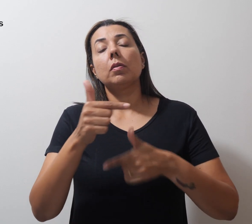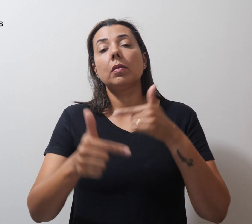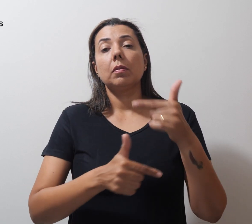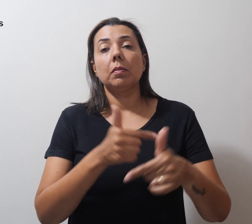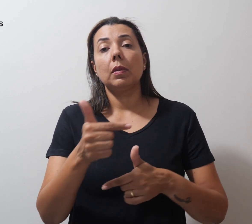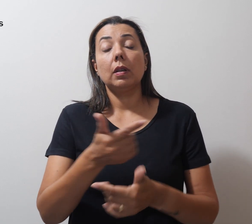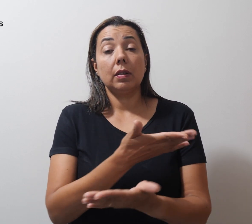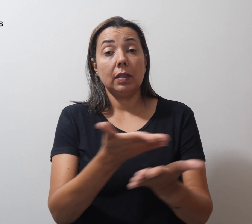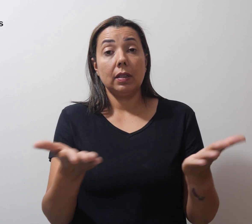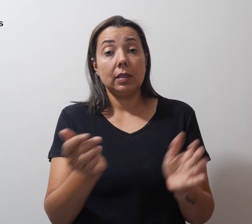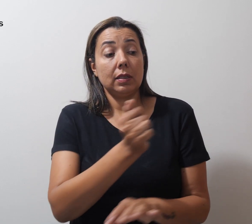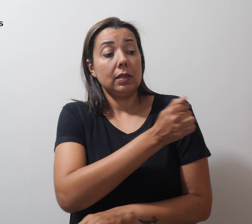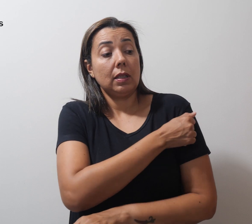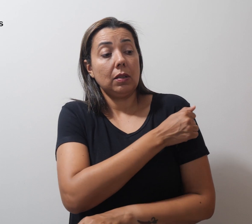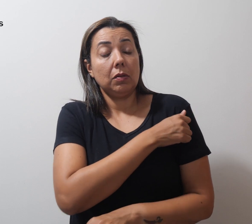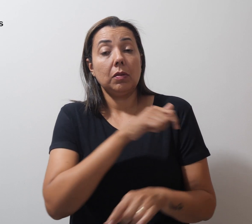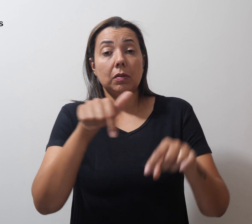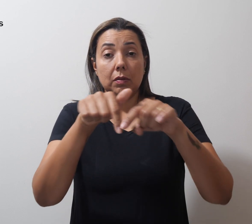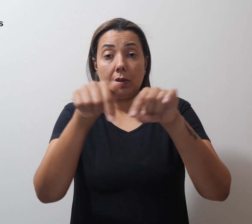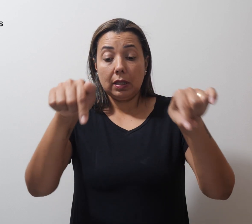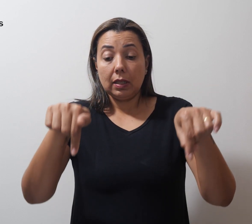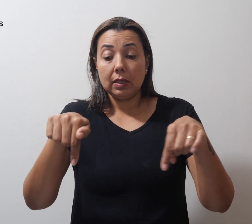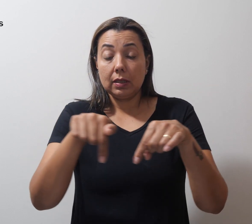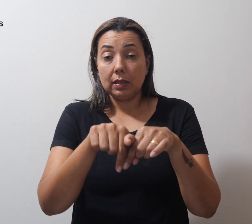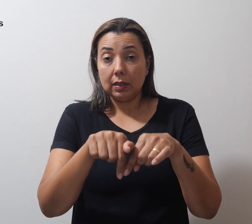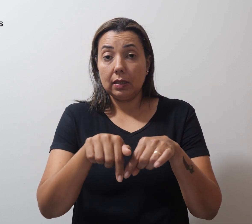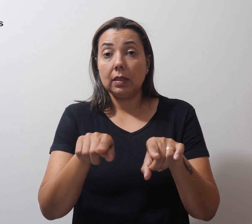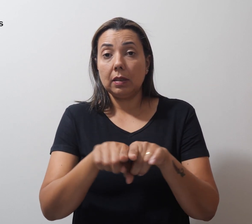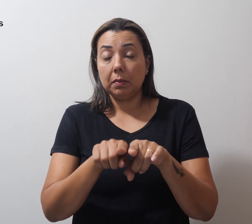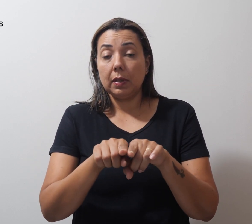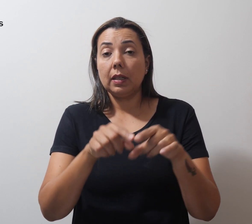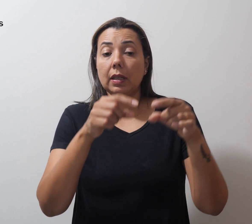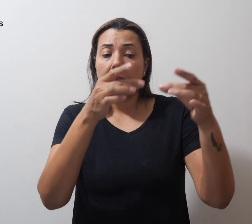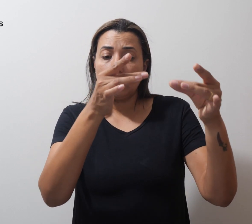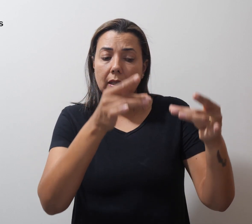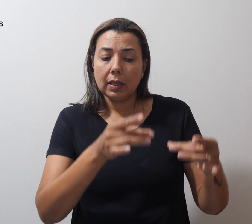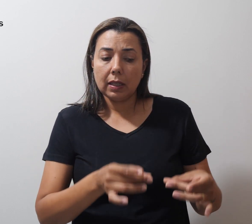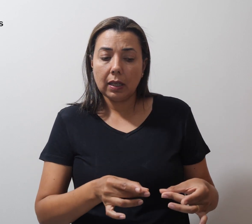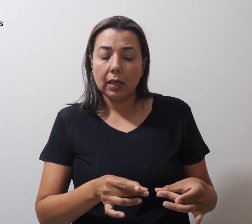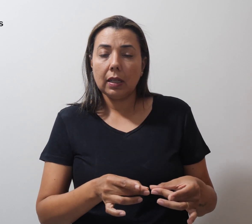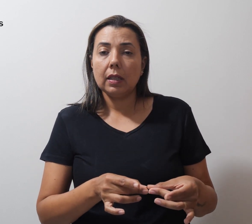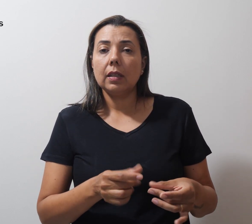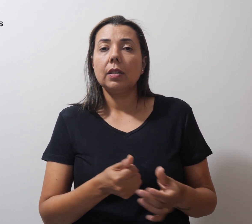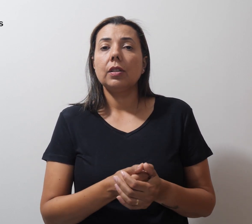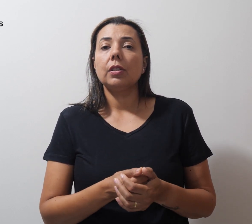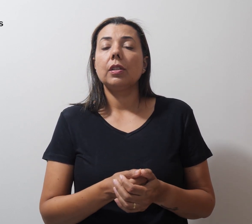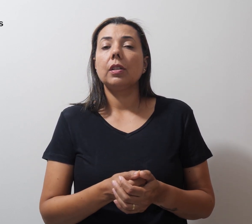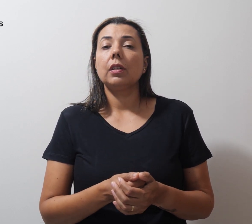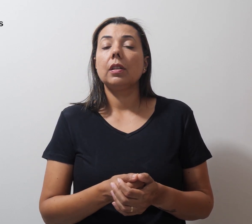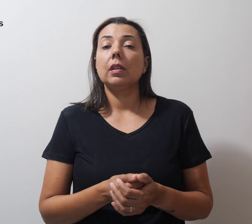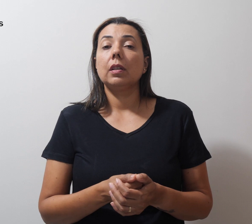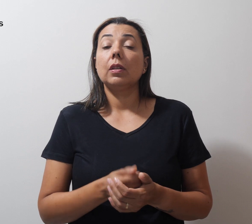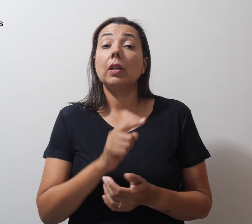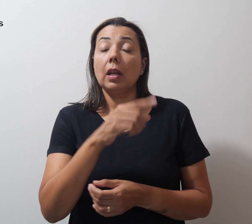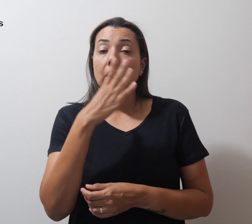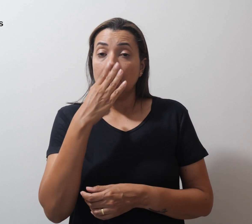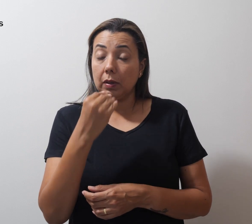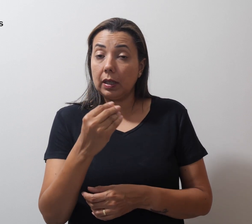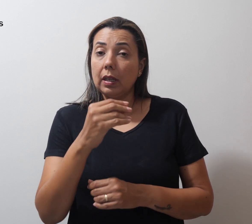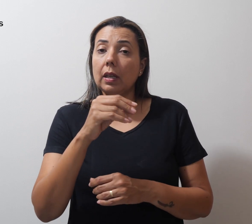estudantes da sala de recursos específica de altas habilidades do Guará e de pinturas de